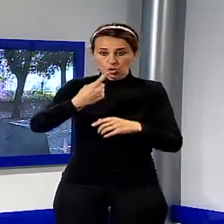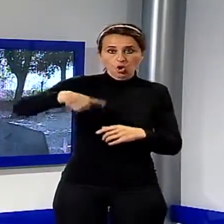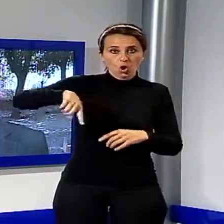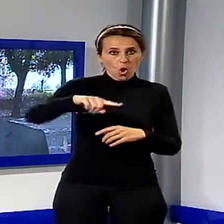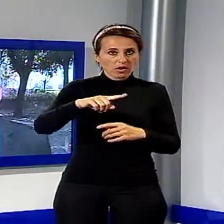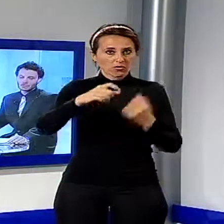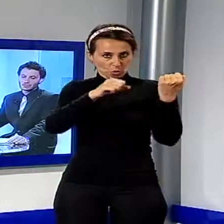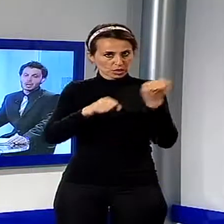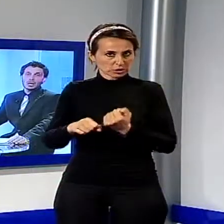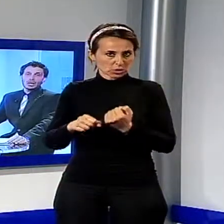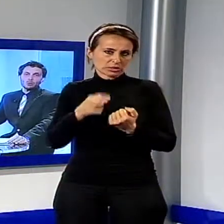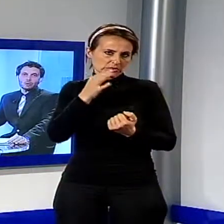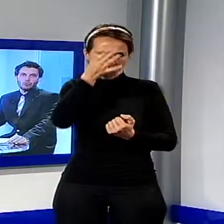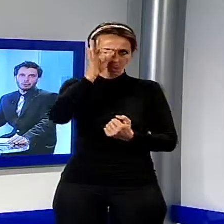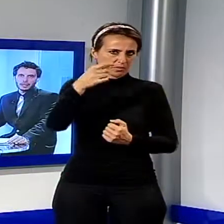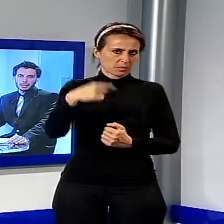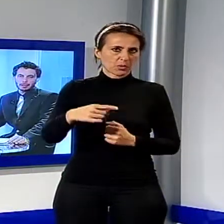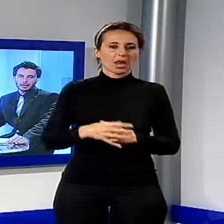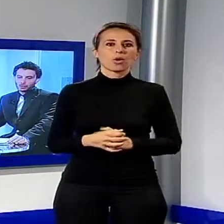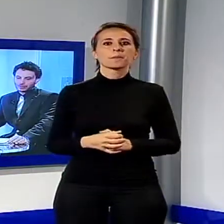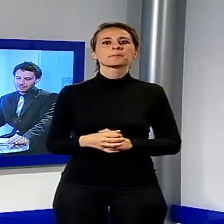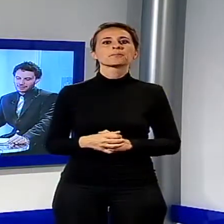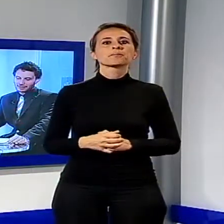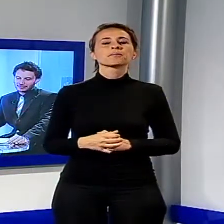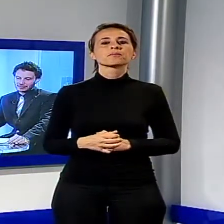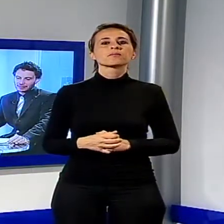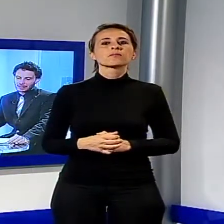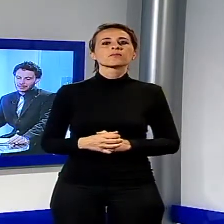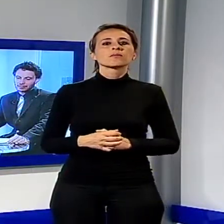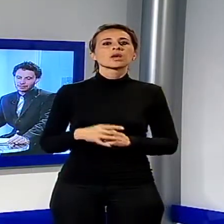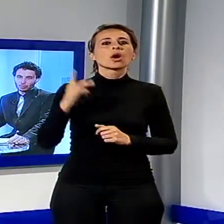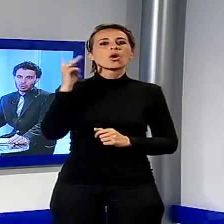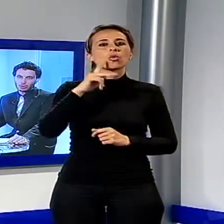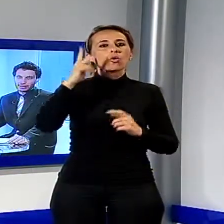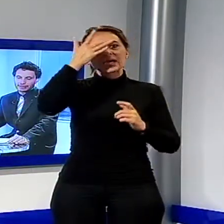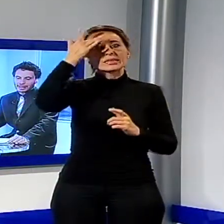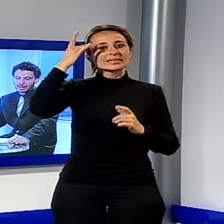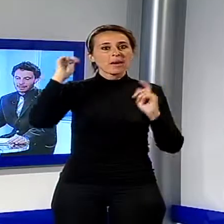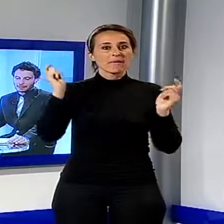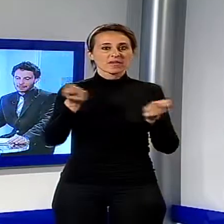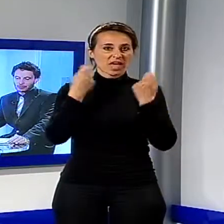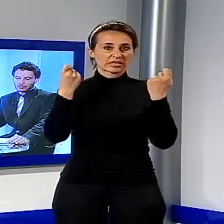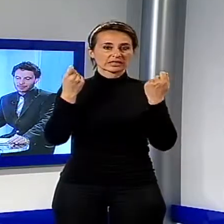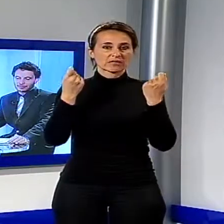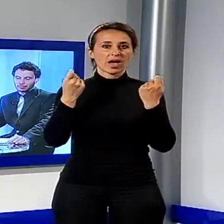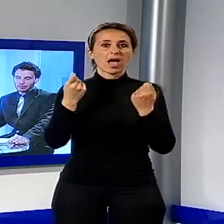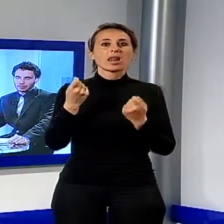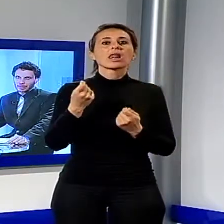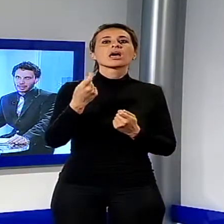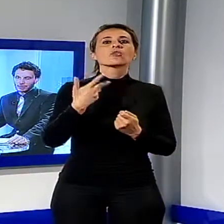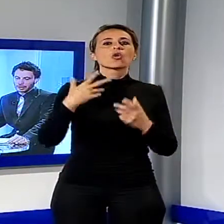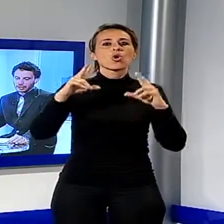restare. Nuovo big per il Lucca Summer Festival. Il 20 luglio calcherà il palco di piazza